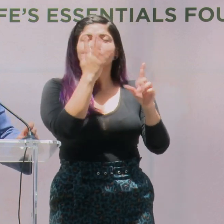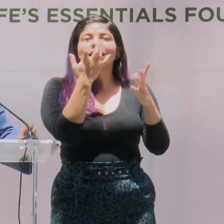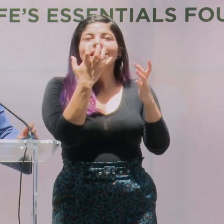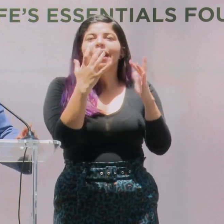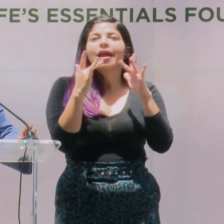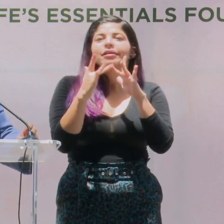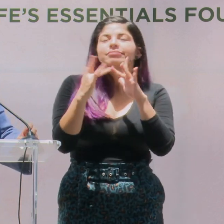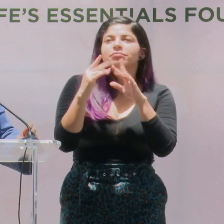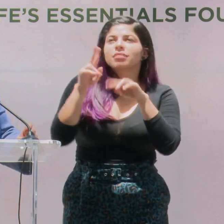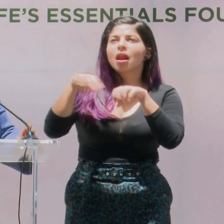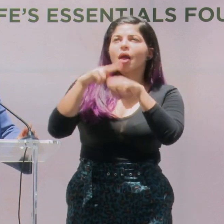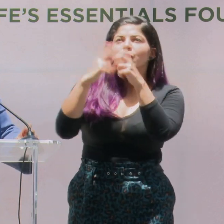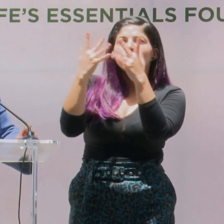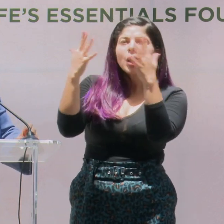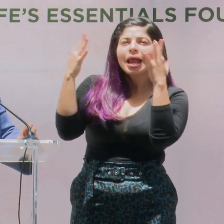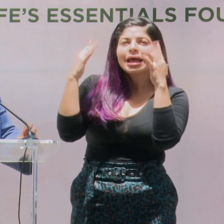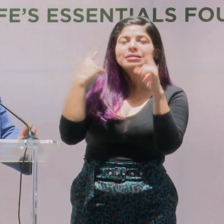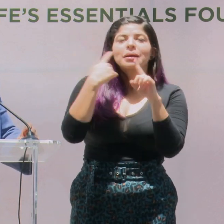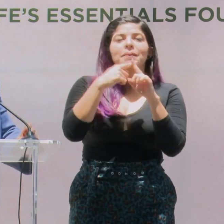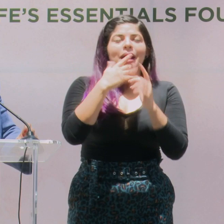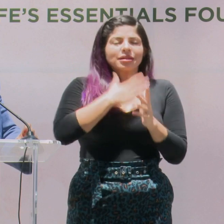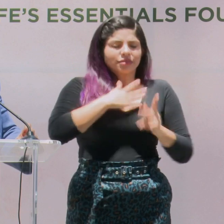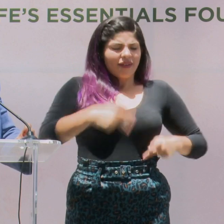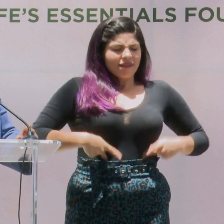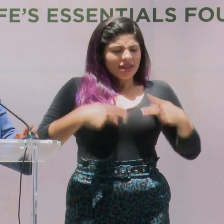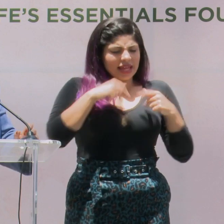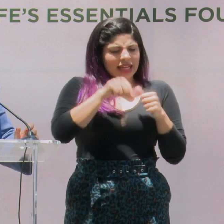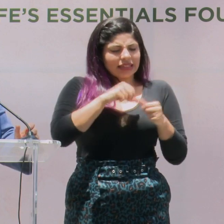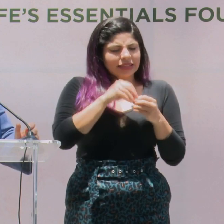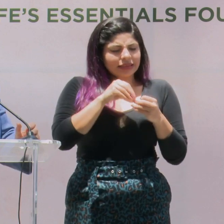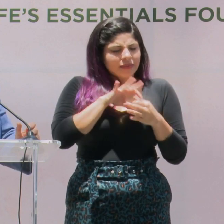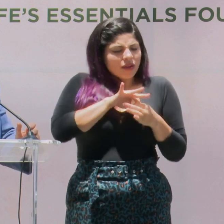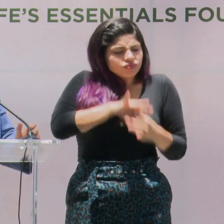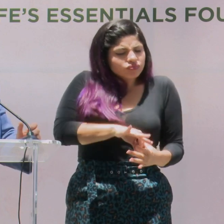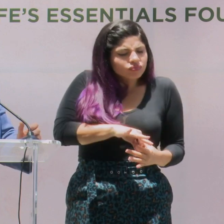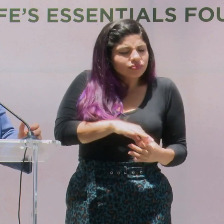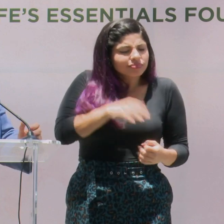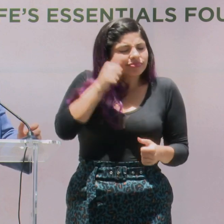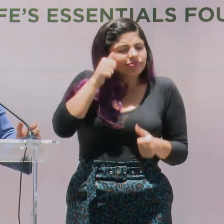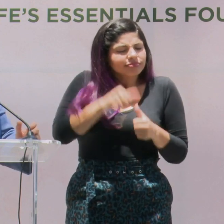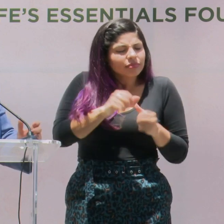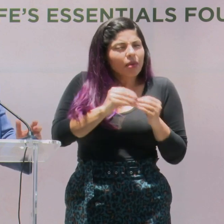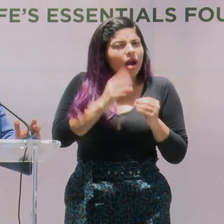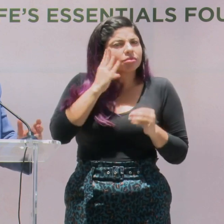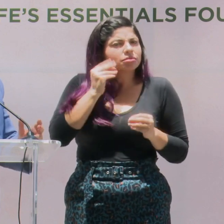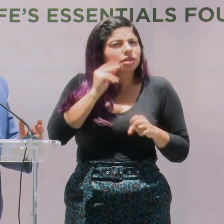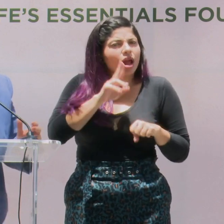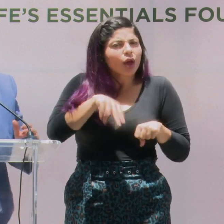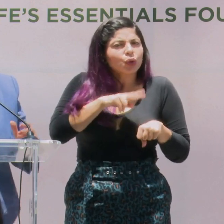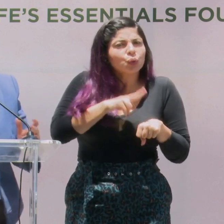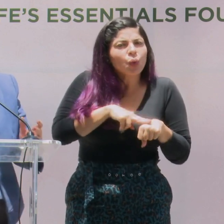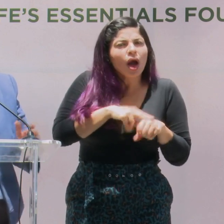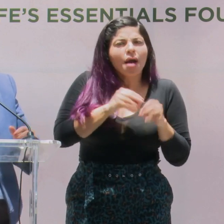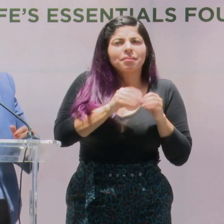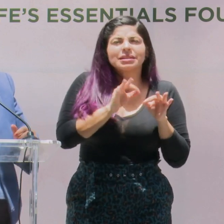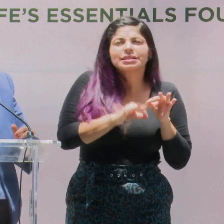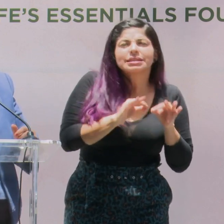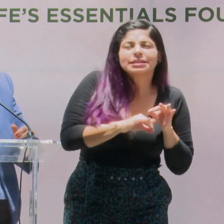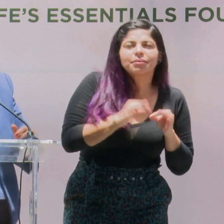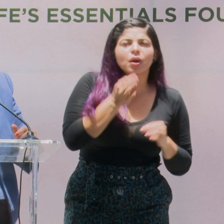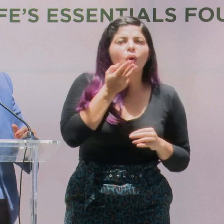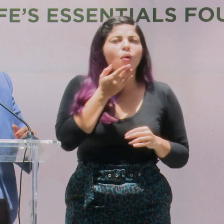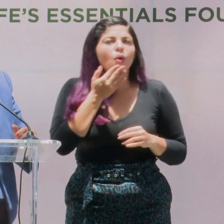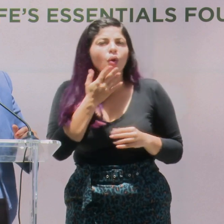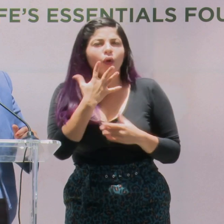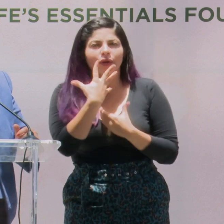naturaleza y los aspectos esenciales de la vida. Y recordar esas experiencias naturales, llenas de sencillez, llenas de colores.